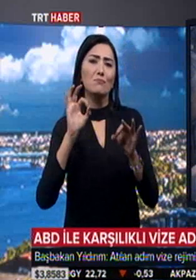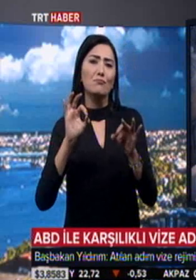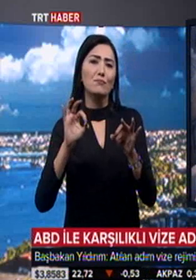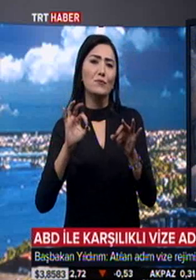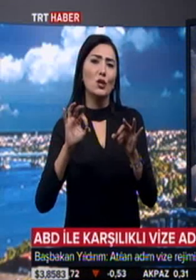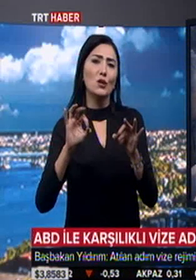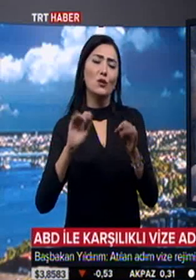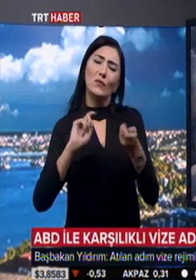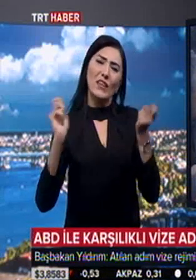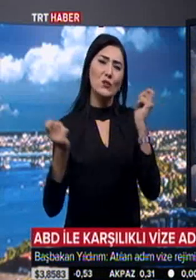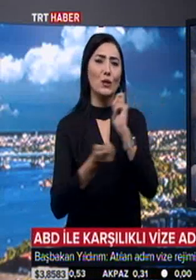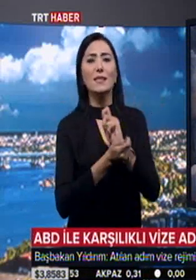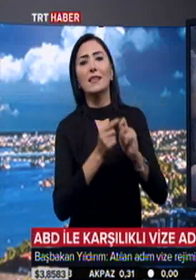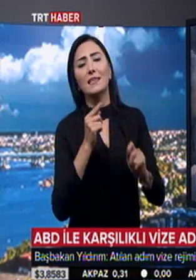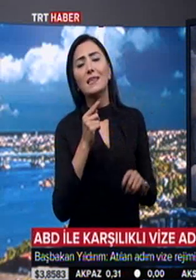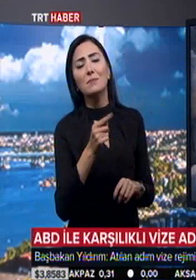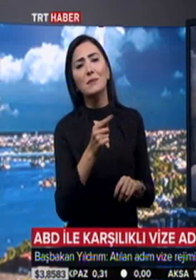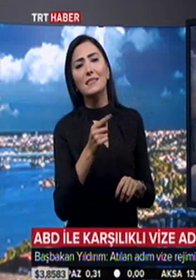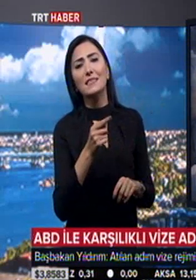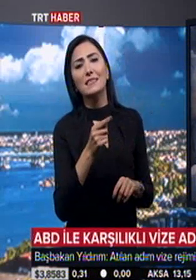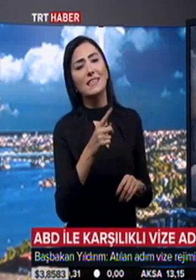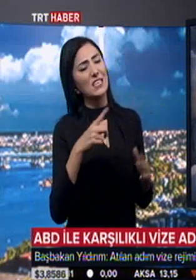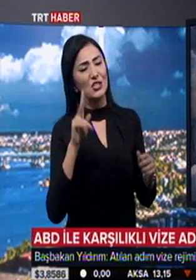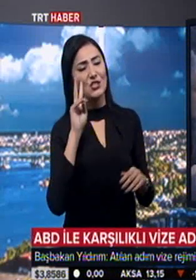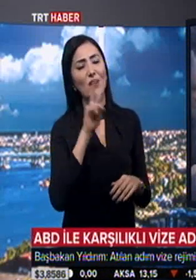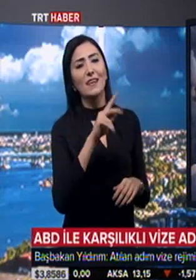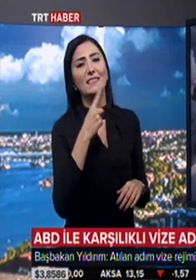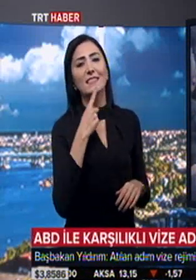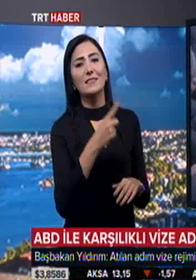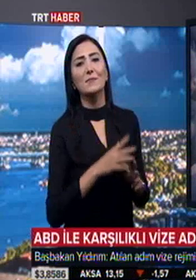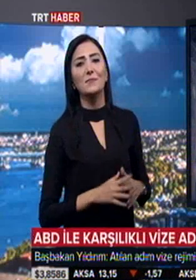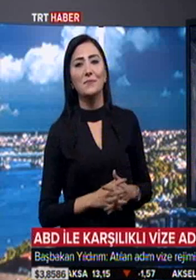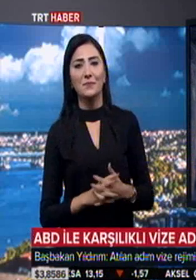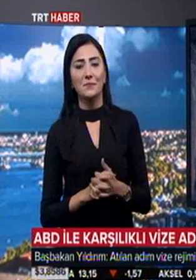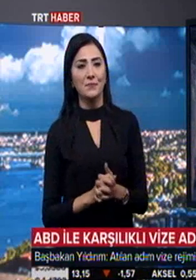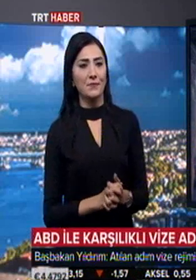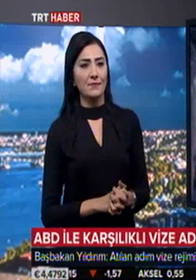döndüğünün bir göstergesidir.